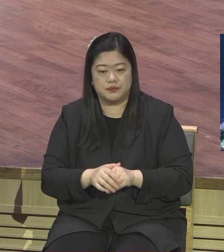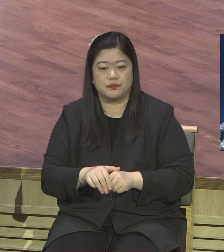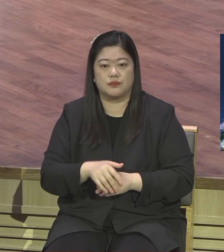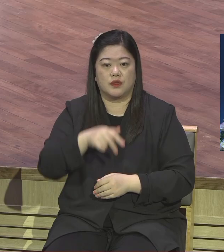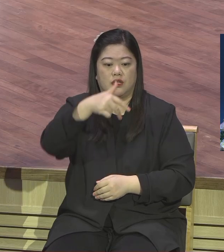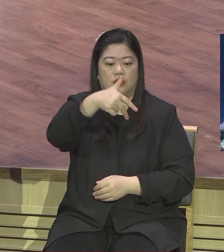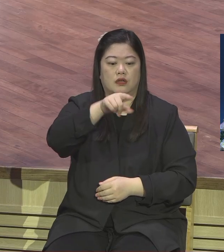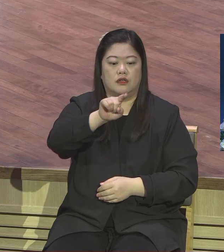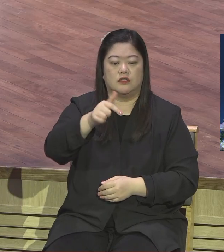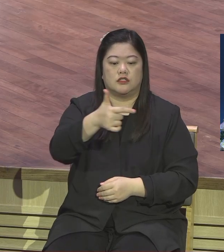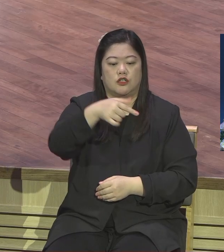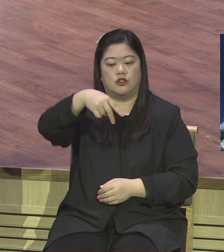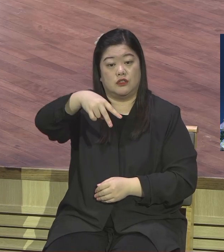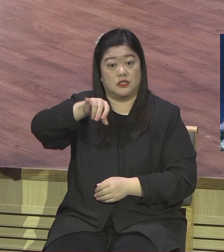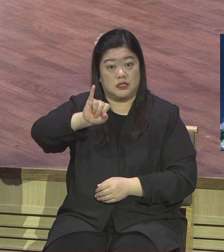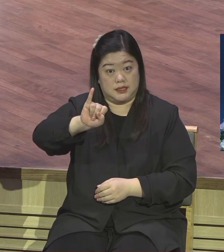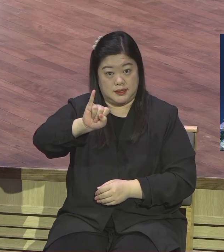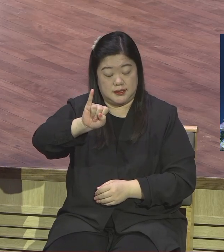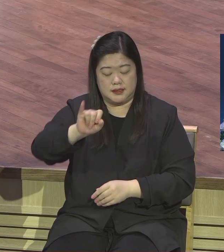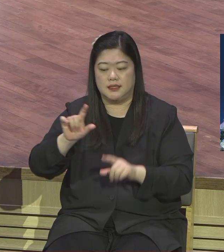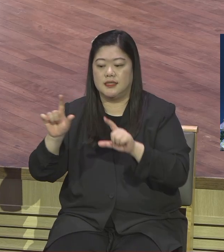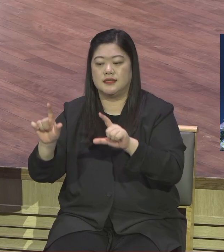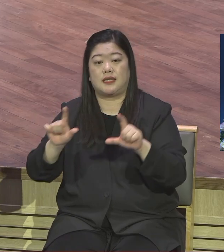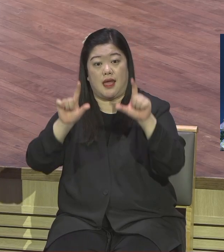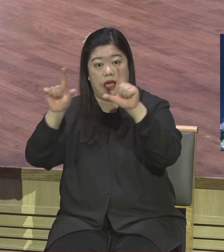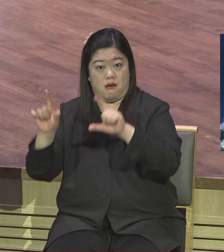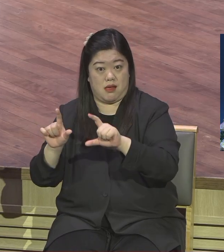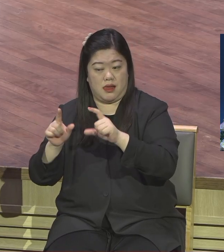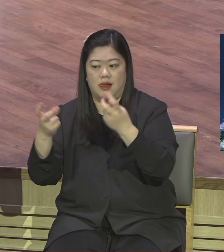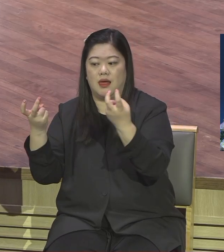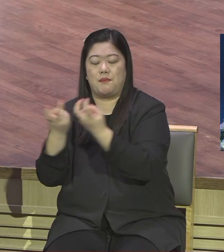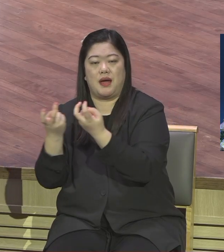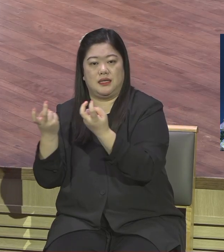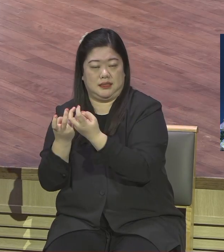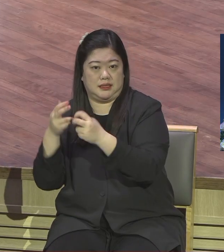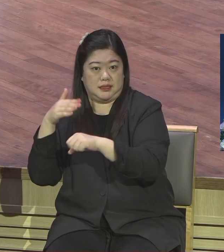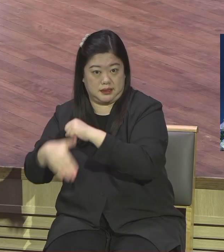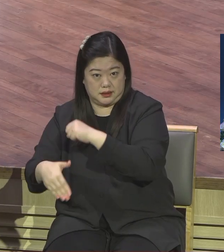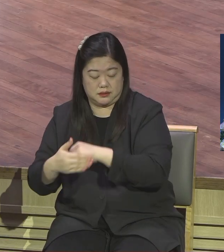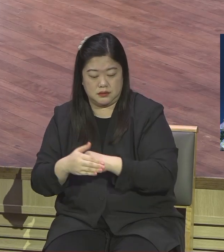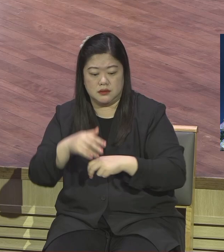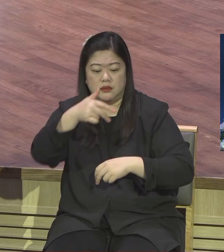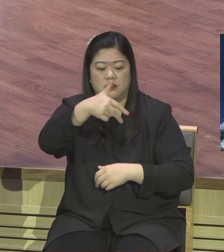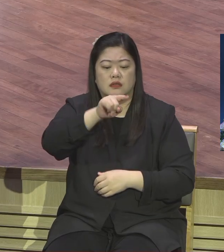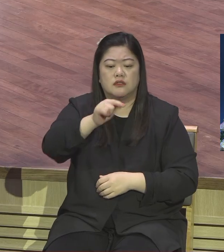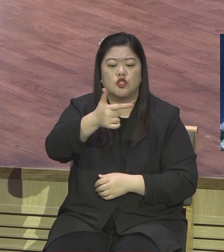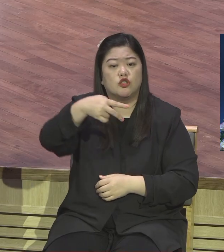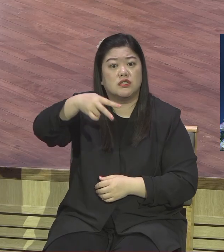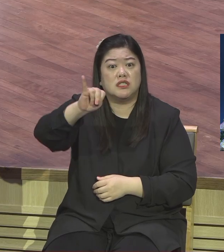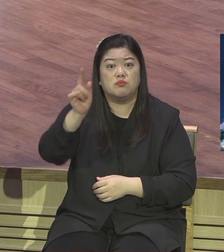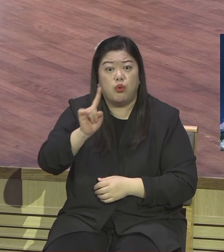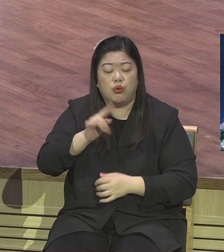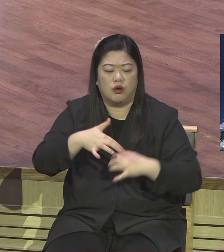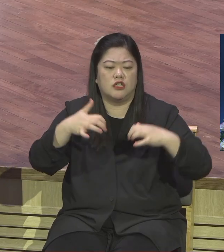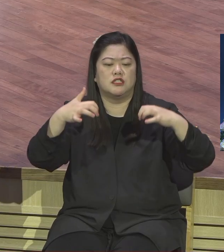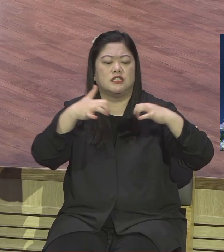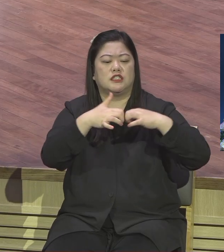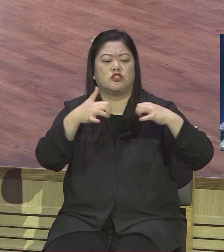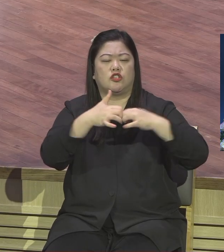생활 방식입니다 전시 생활 전쟁입니다 전쟁 중입니다 지금 전시 생활